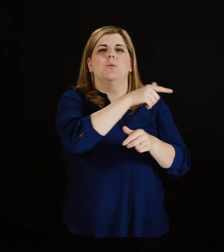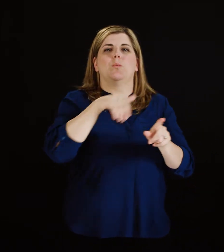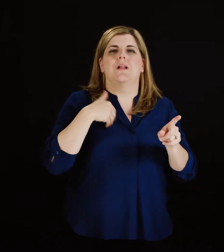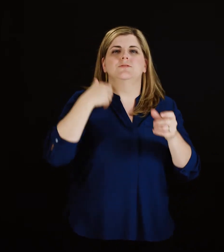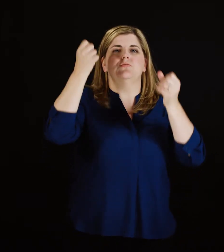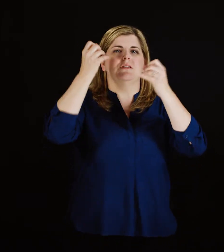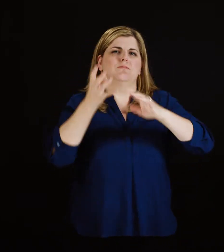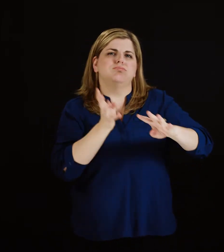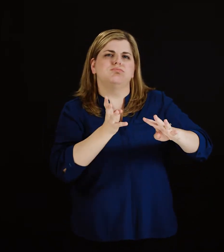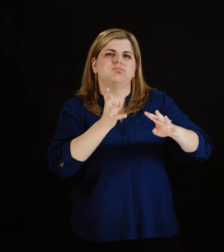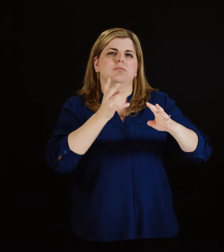facturation.